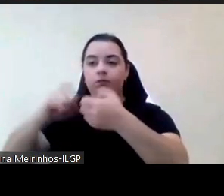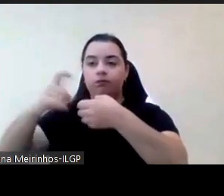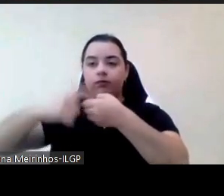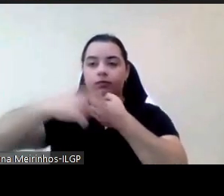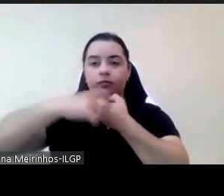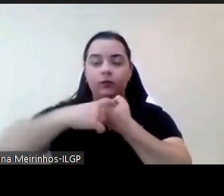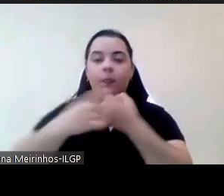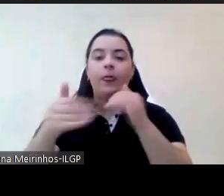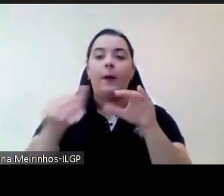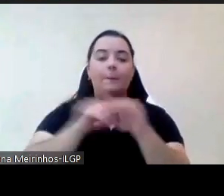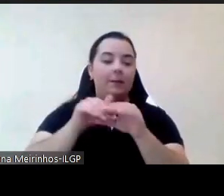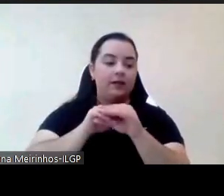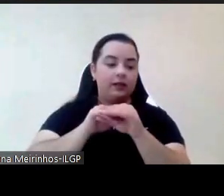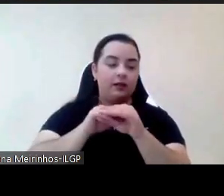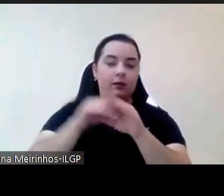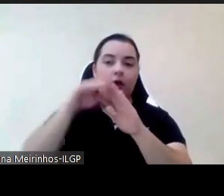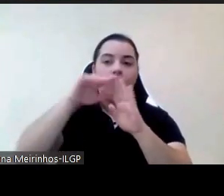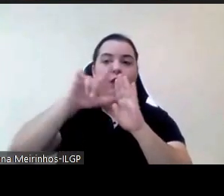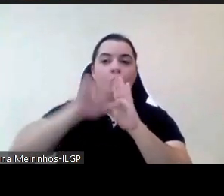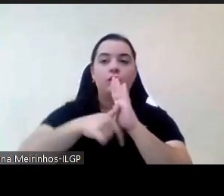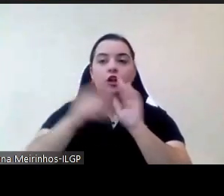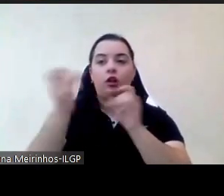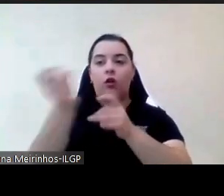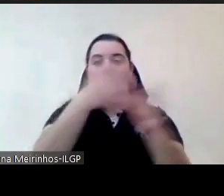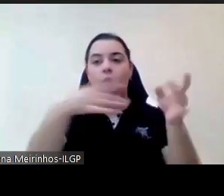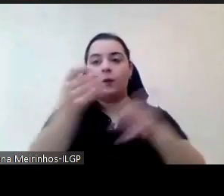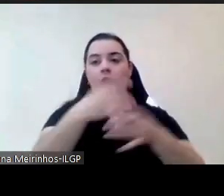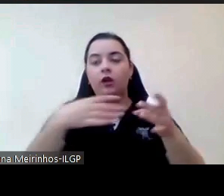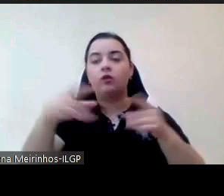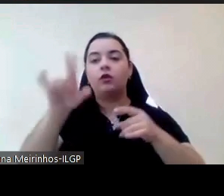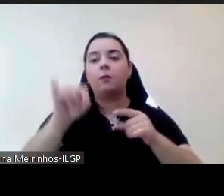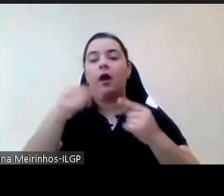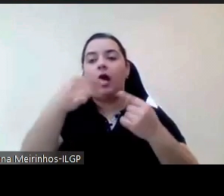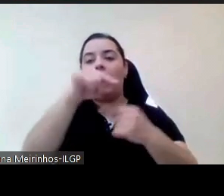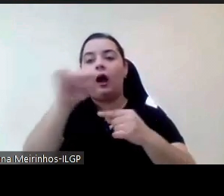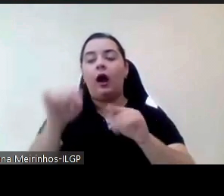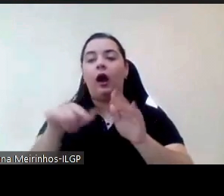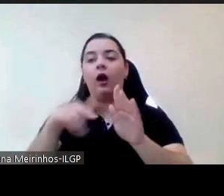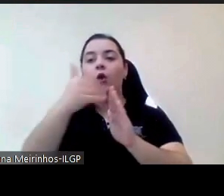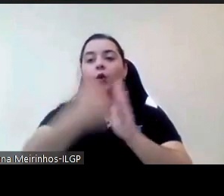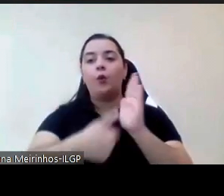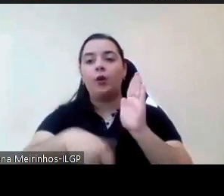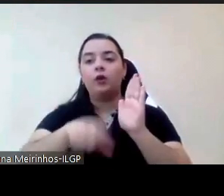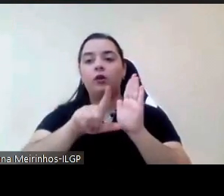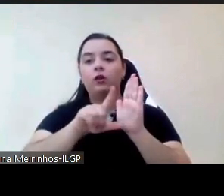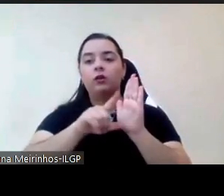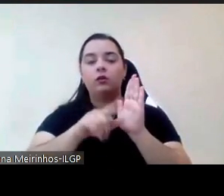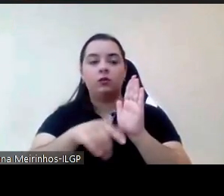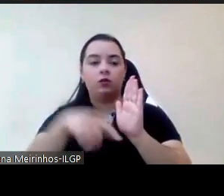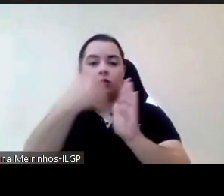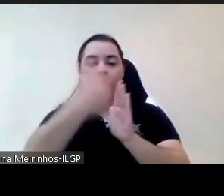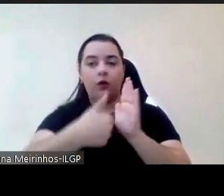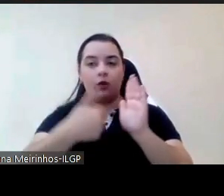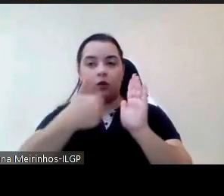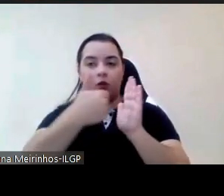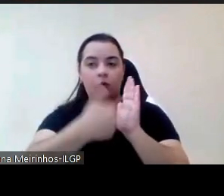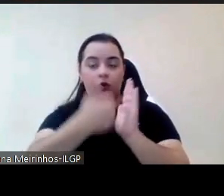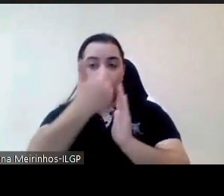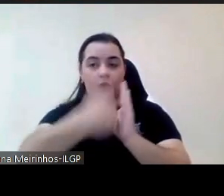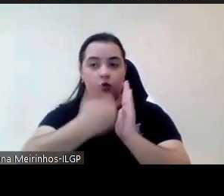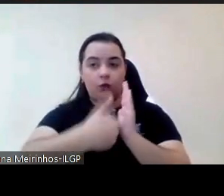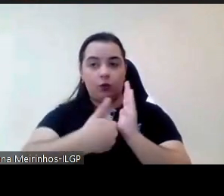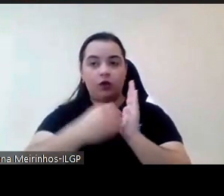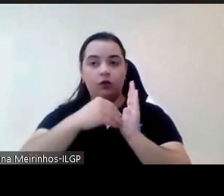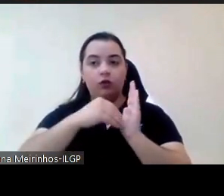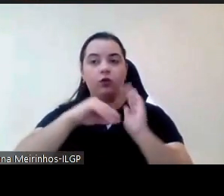projetos europeus e tem um protocolo com vários ministérios mas mas é uma organização não